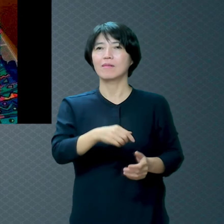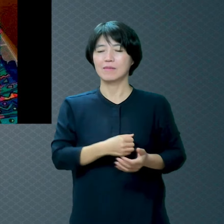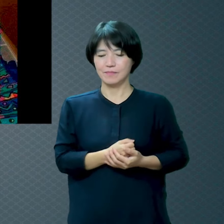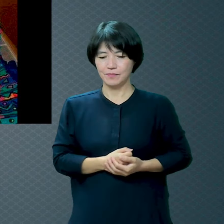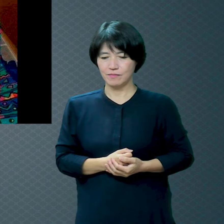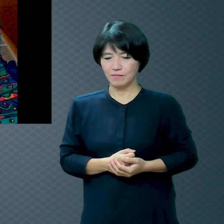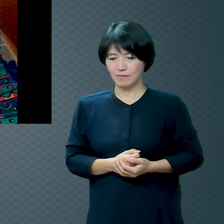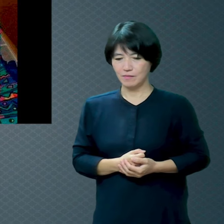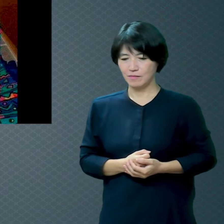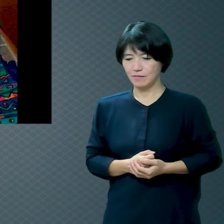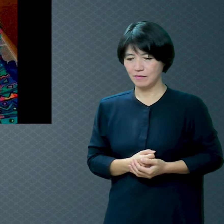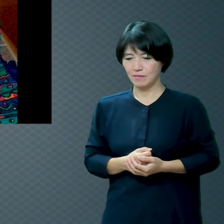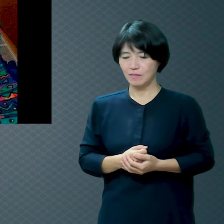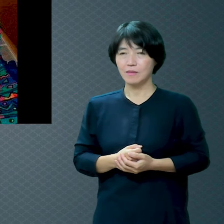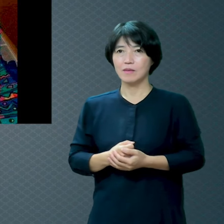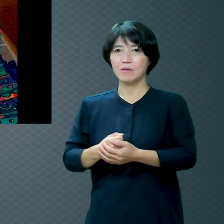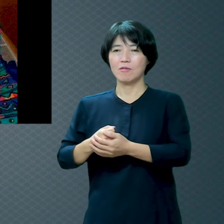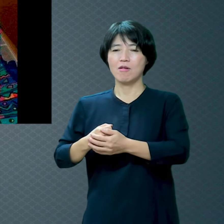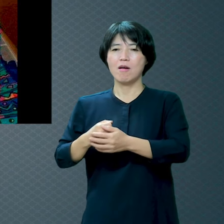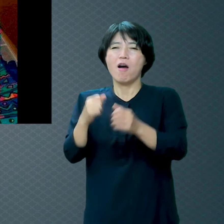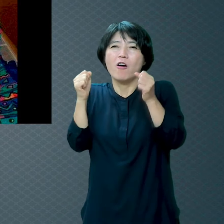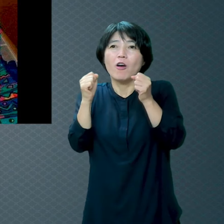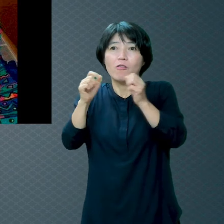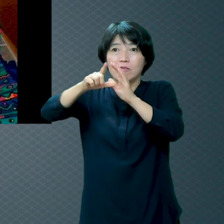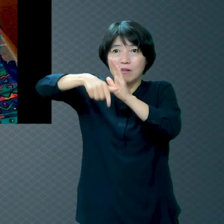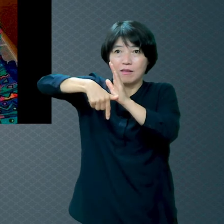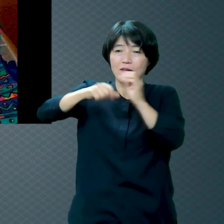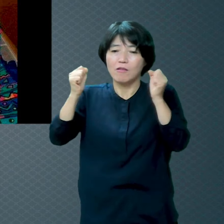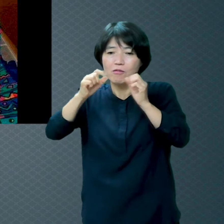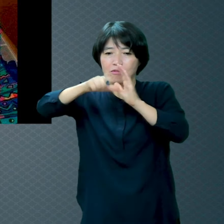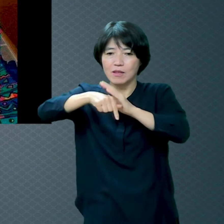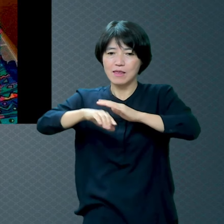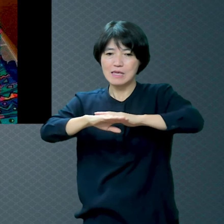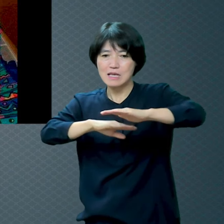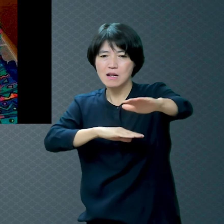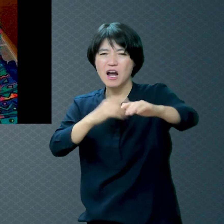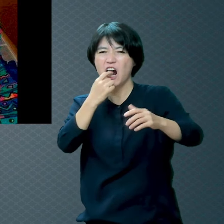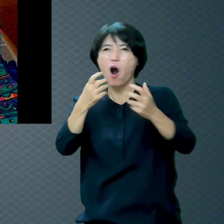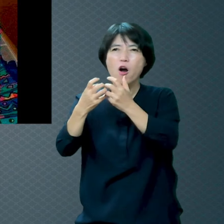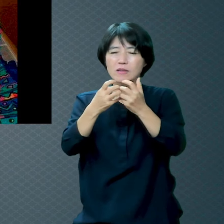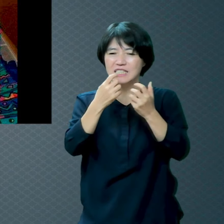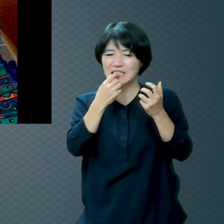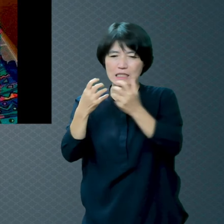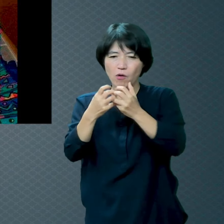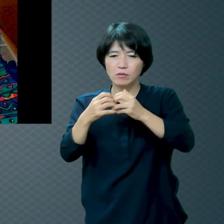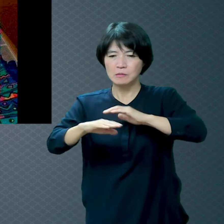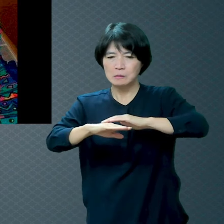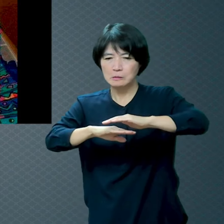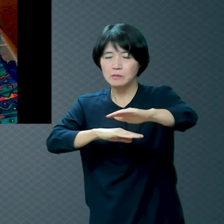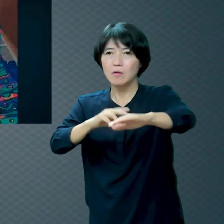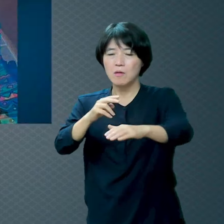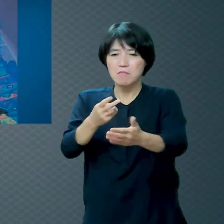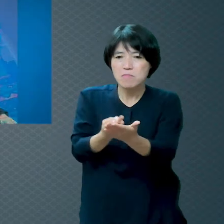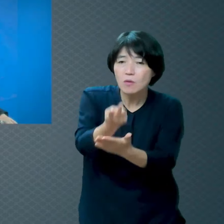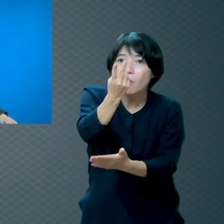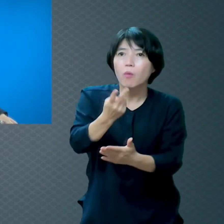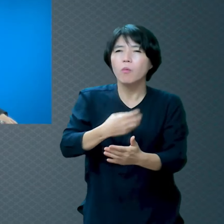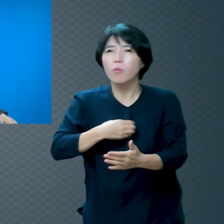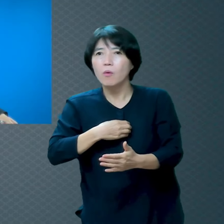걸어가다가 미끄러져가지고 엉덩방아 쪘어요 그거 내가 보면서